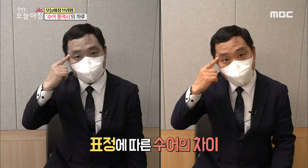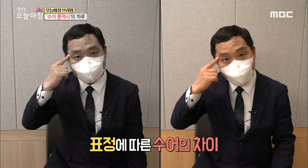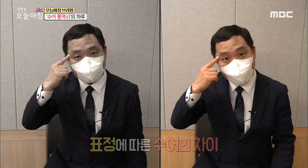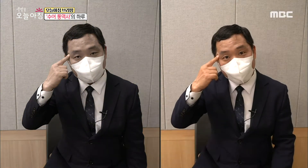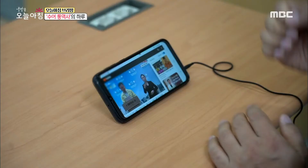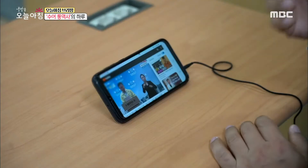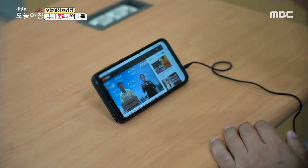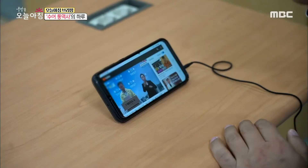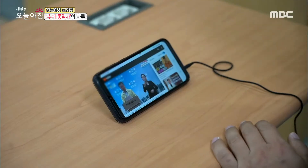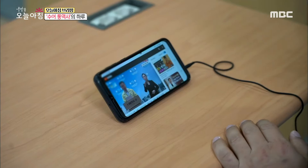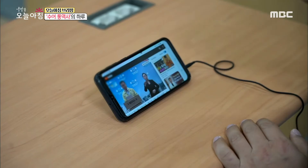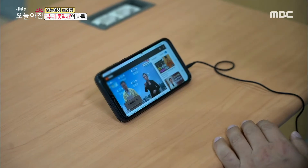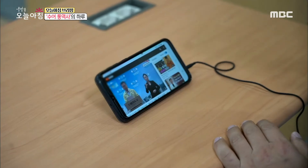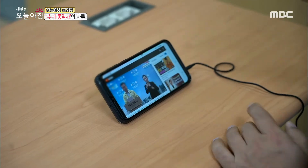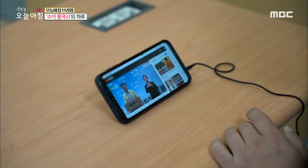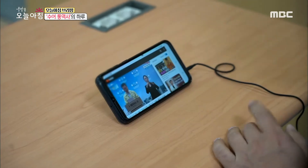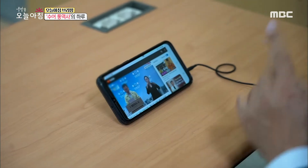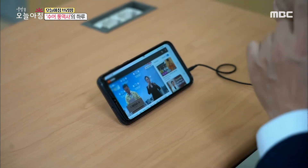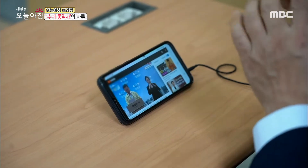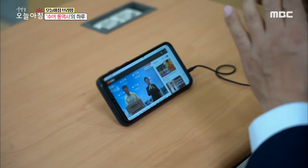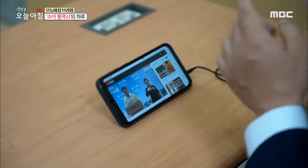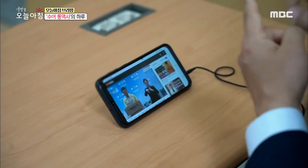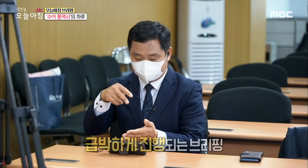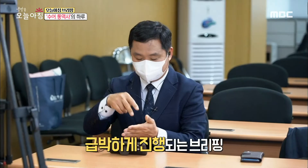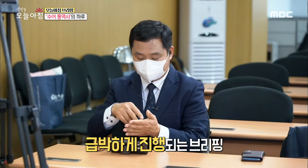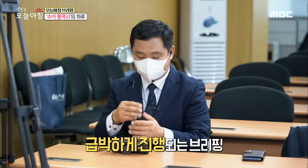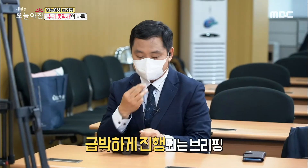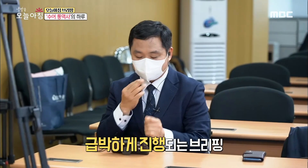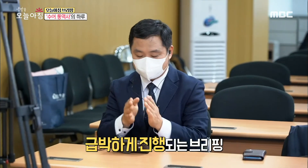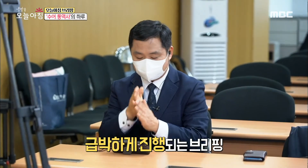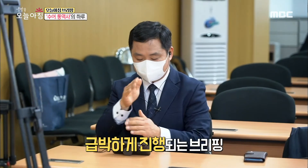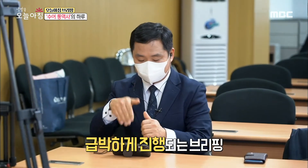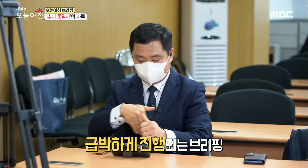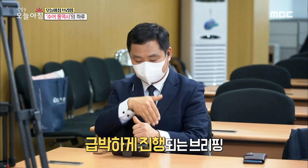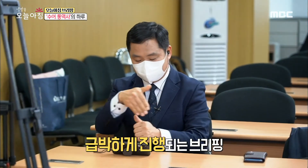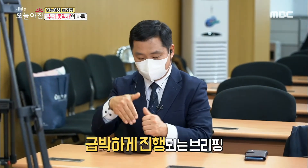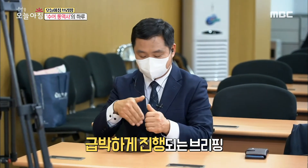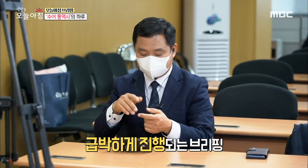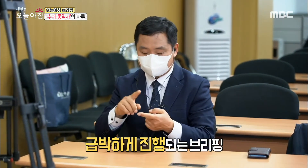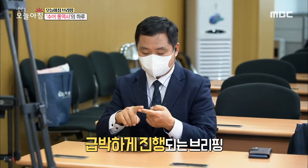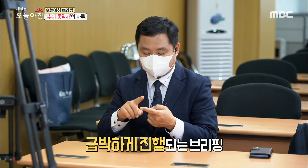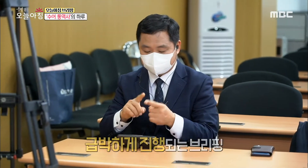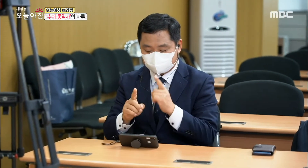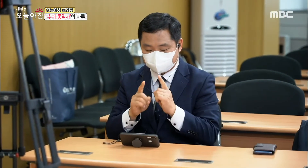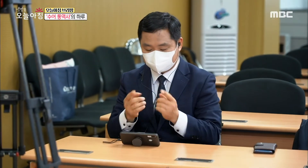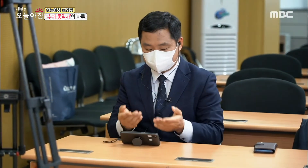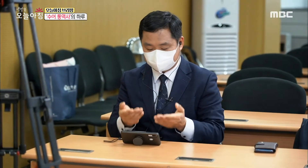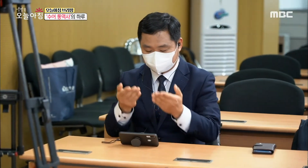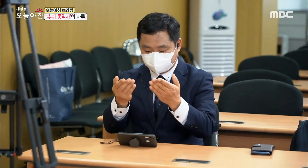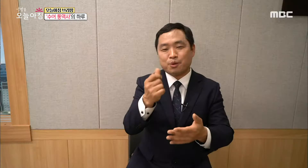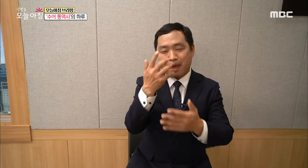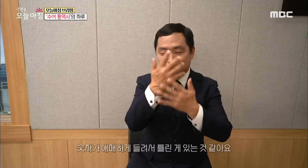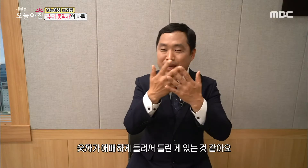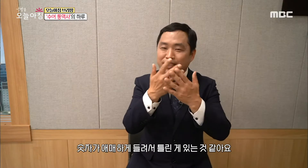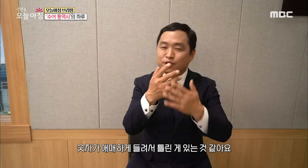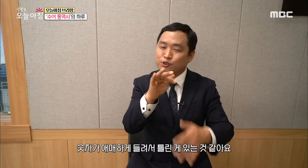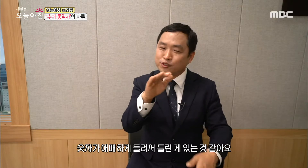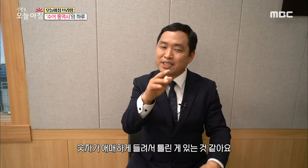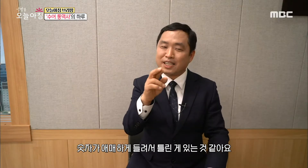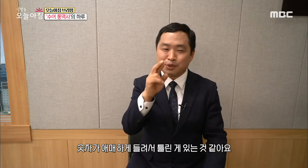안명하네요 급박하게 돌아가는 브리핑 오늘은 어땠을까요? 숫자가 좀 애매해서 숫자가 좀